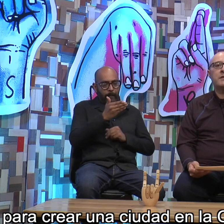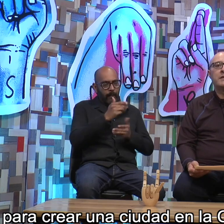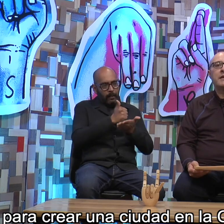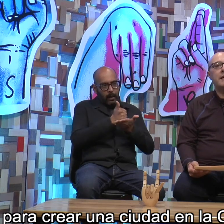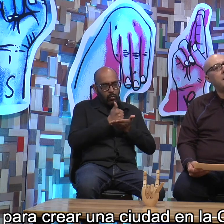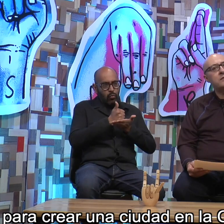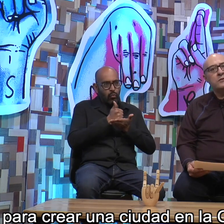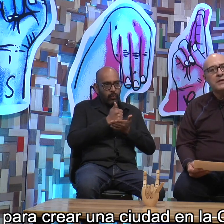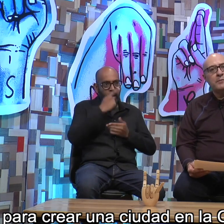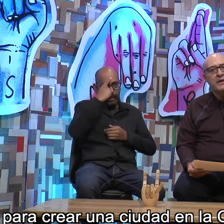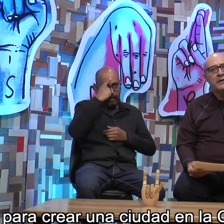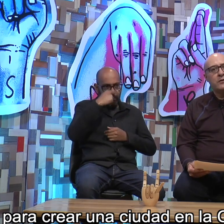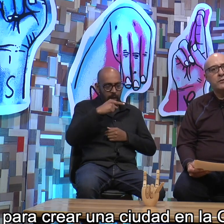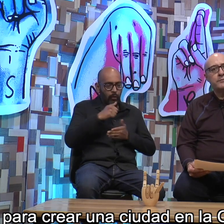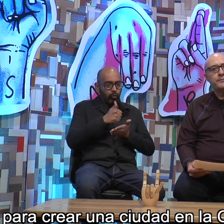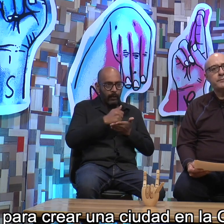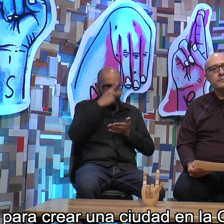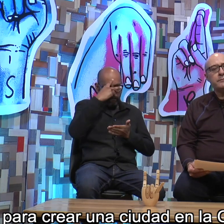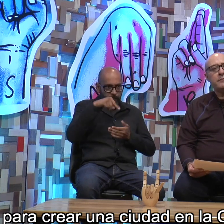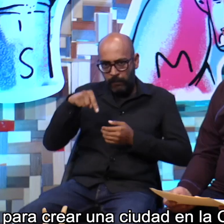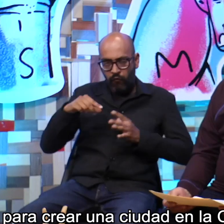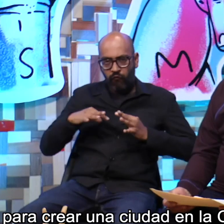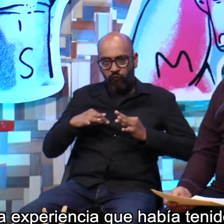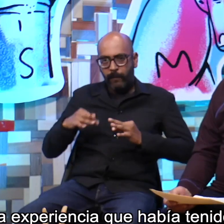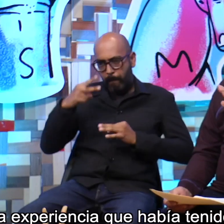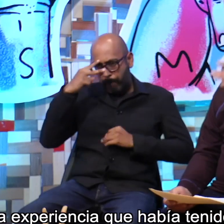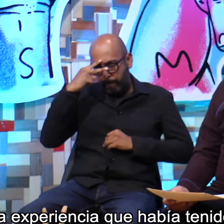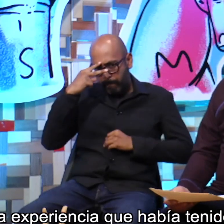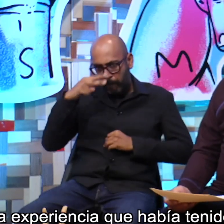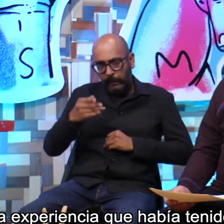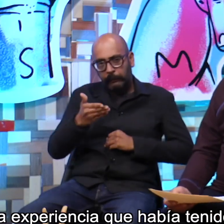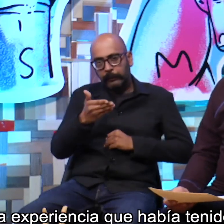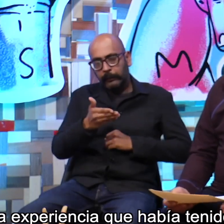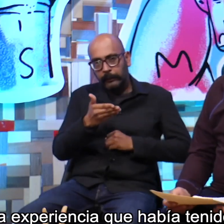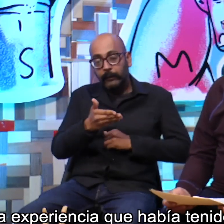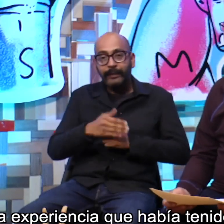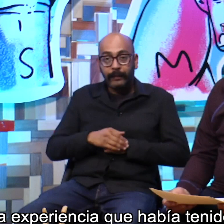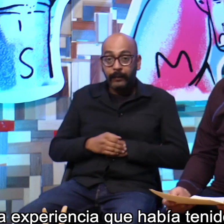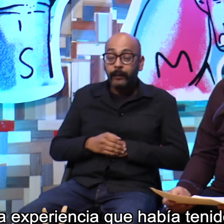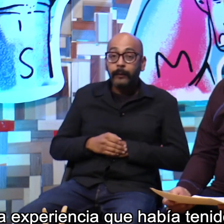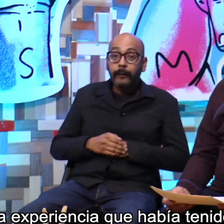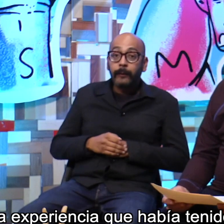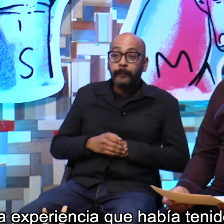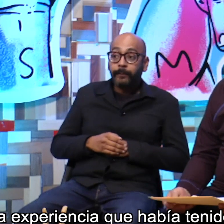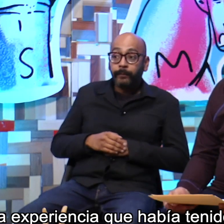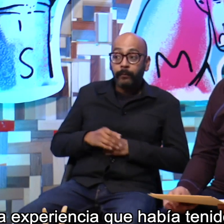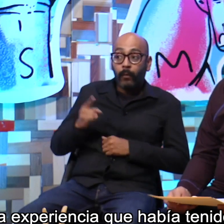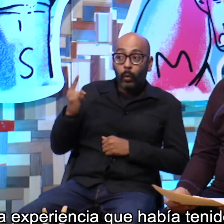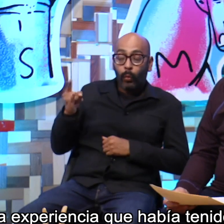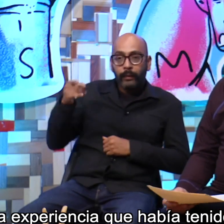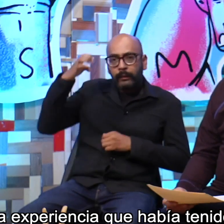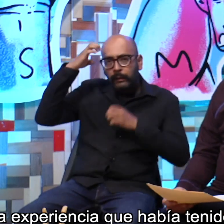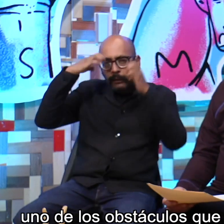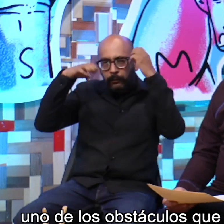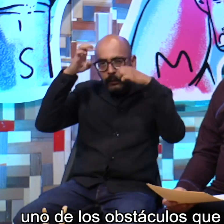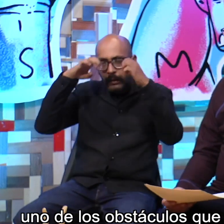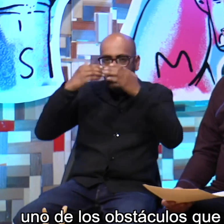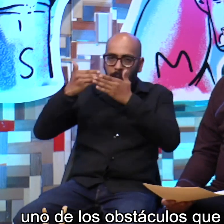una ciudad en la Ciudad de México. Como en la experiencia que había tenido antes en Río de Janeiro,